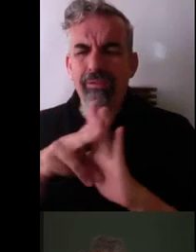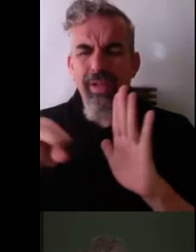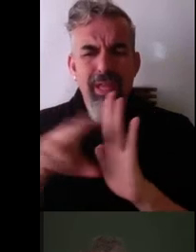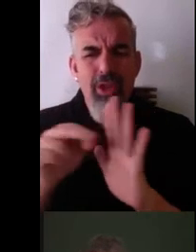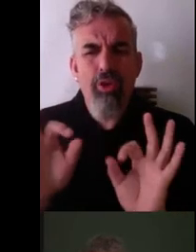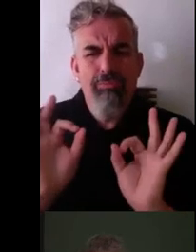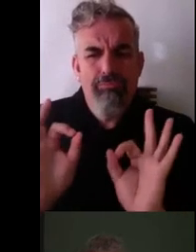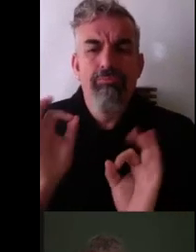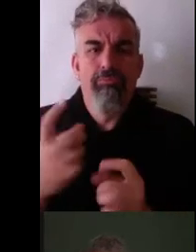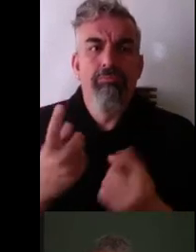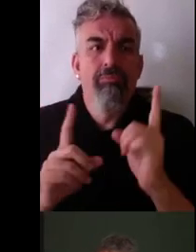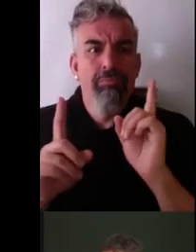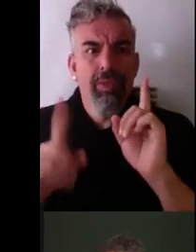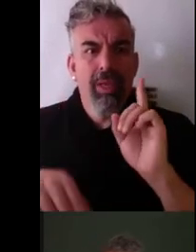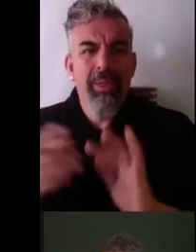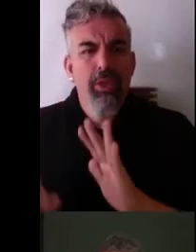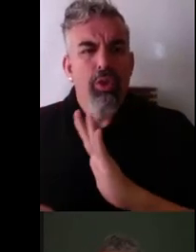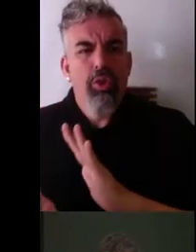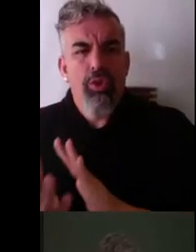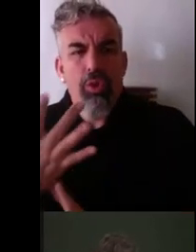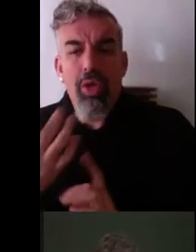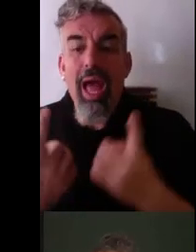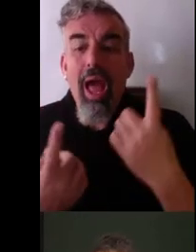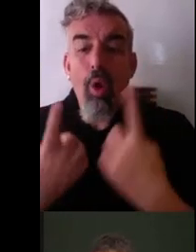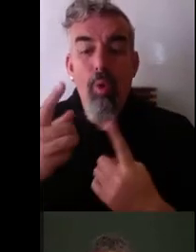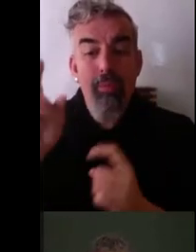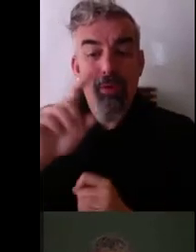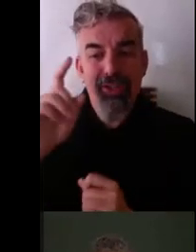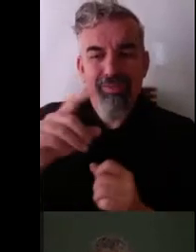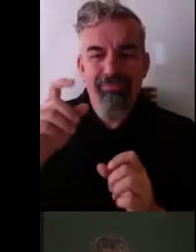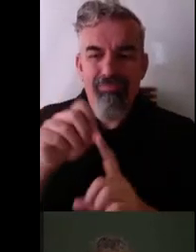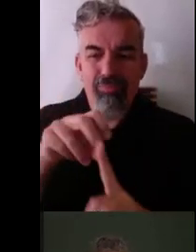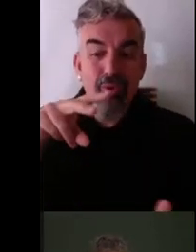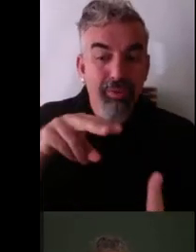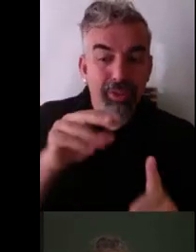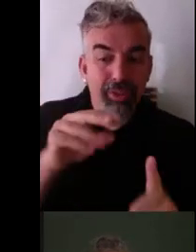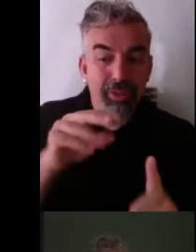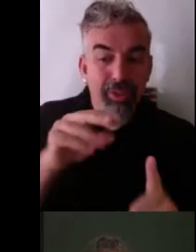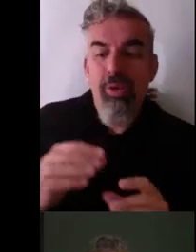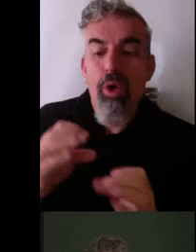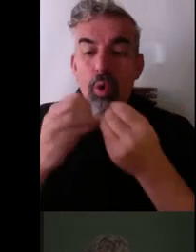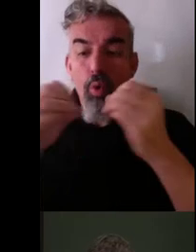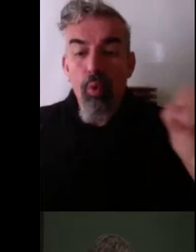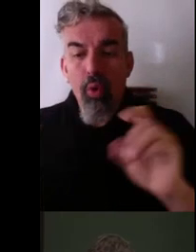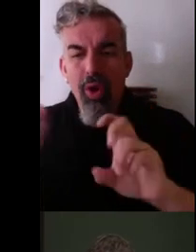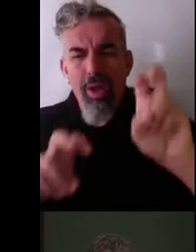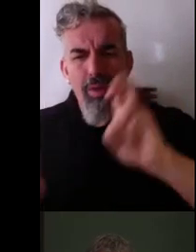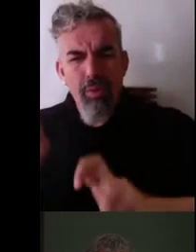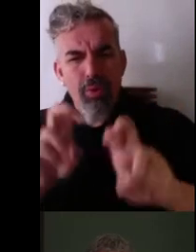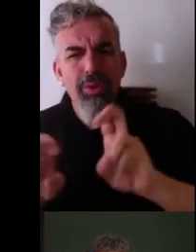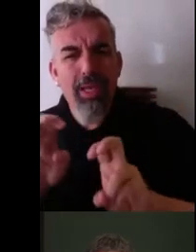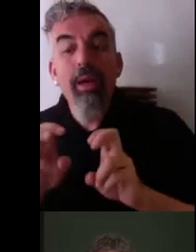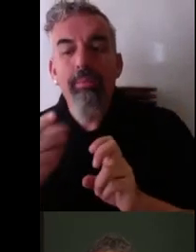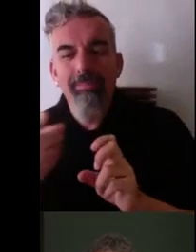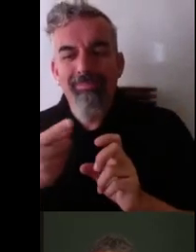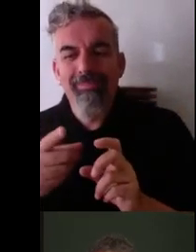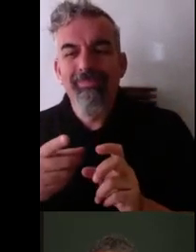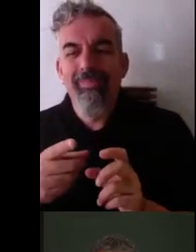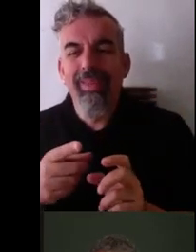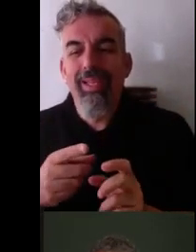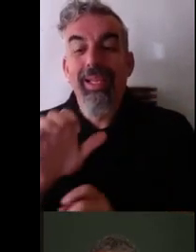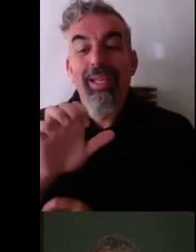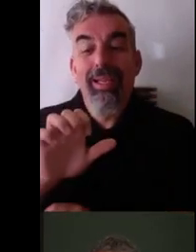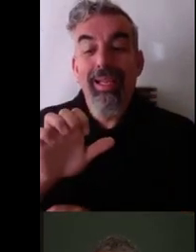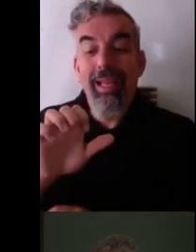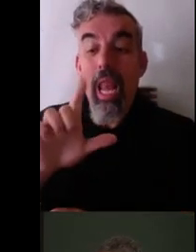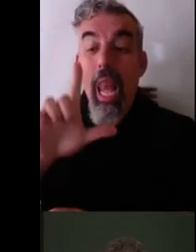cuenta se centra más en unas cosas en otros otra podéis buscar en Google y poner la que queráis pero os recomiendo su